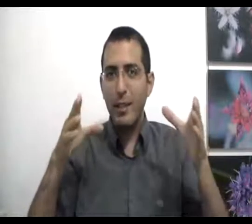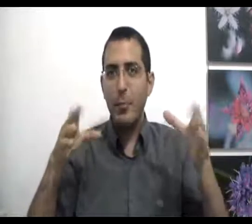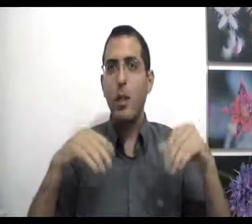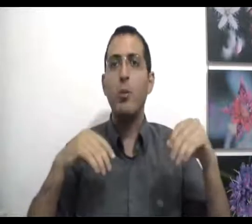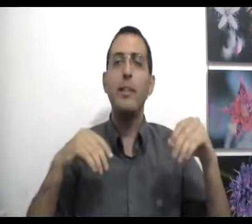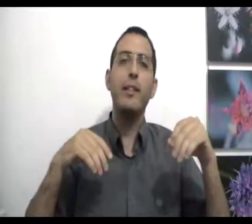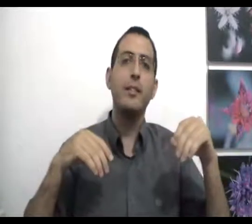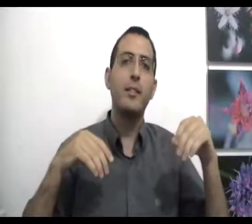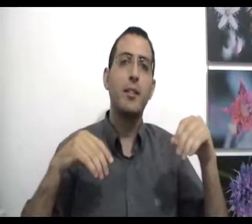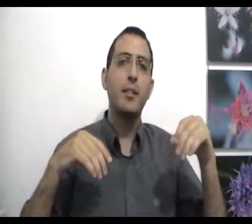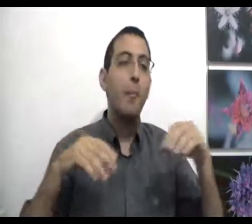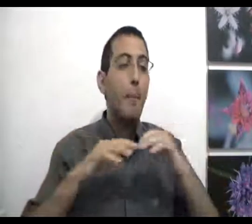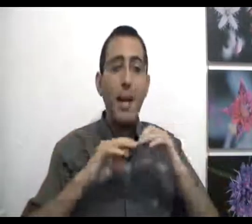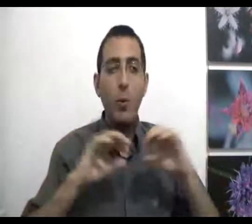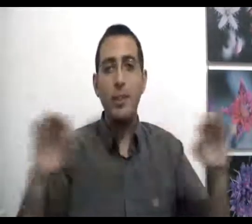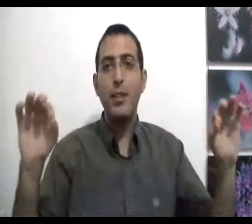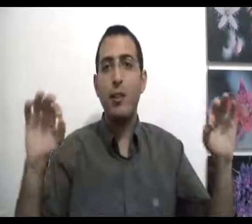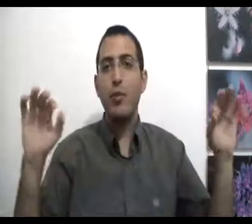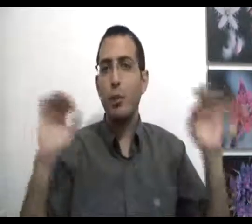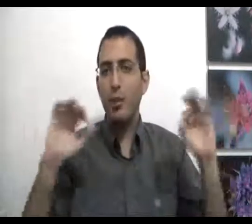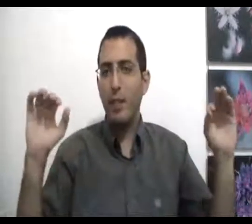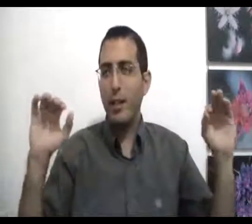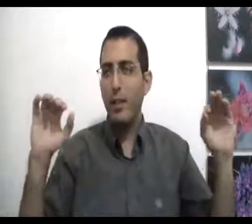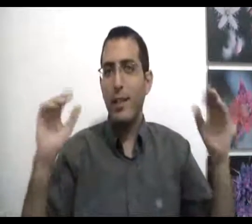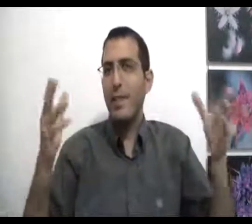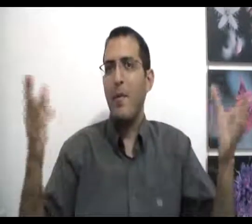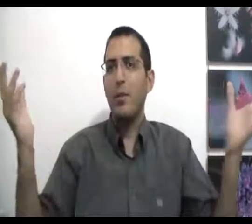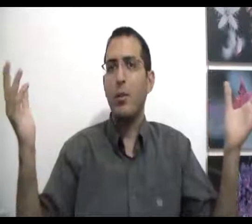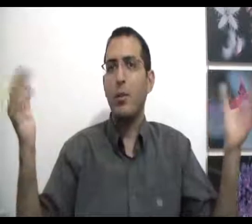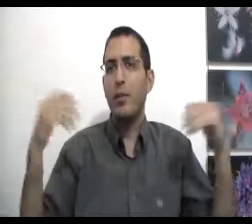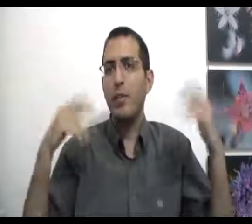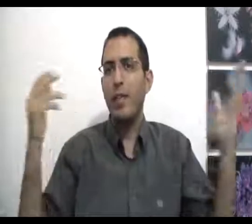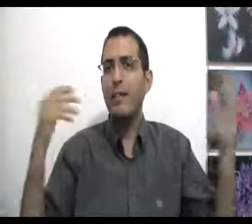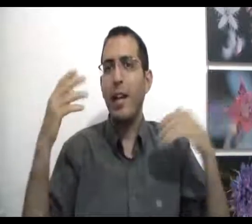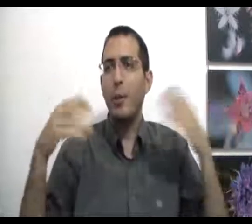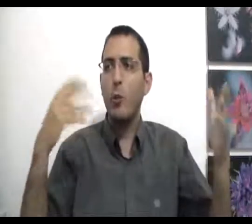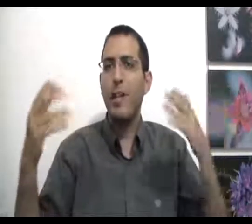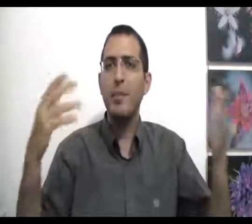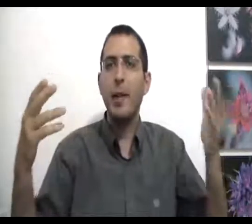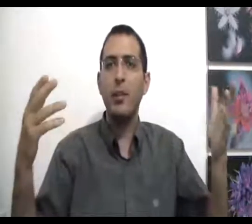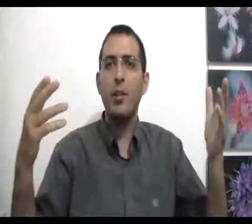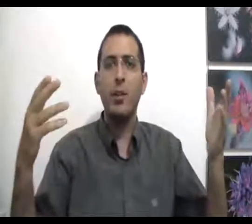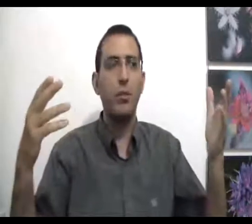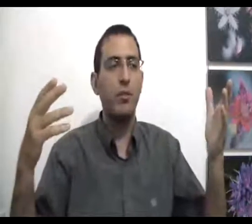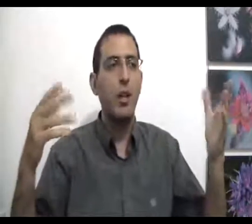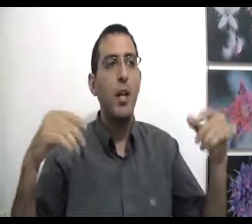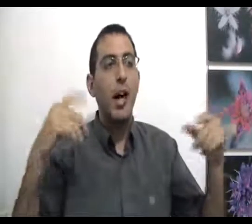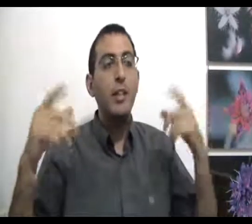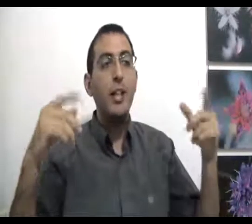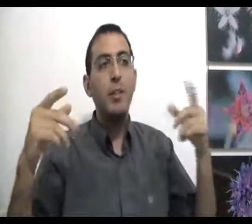האדם הולכם גוסס ב-100% אתה תרגיש טוב אותו דבר אז למה הבאת לו את התרופה שווה לכיסר ובכל מקרה זה מרגיש לך יותר טוב אני אשאל יותר